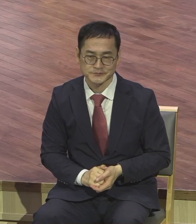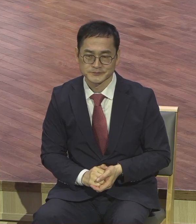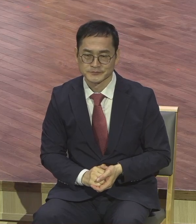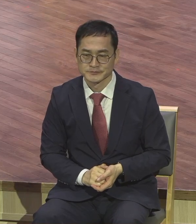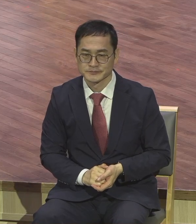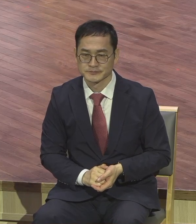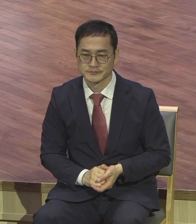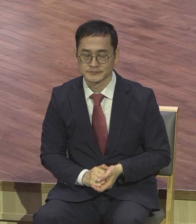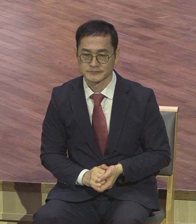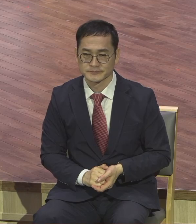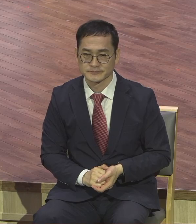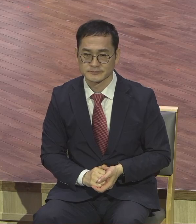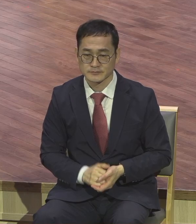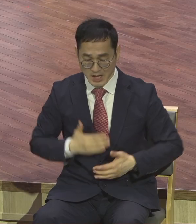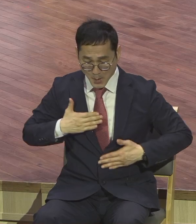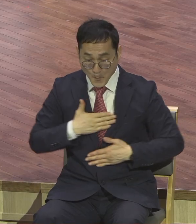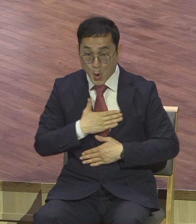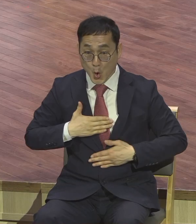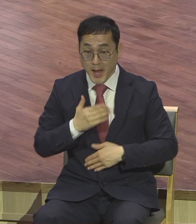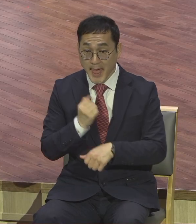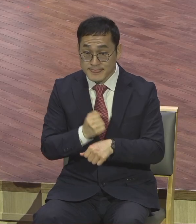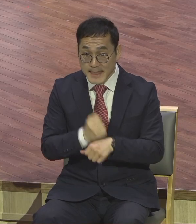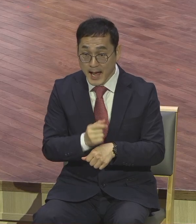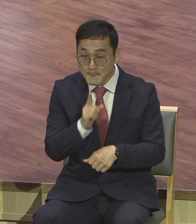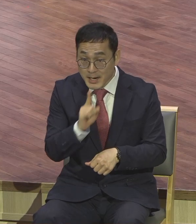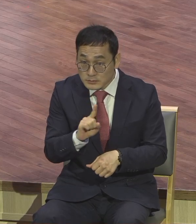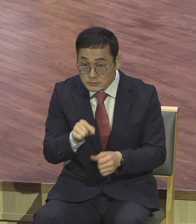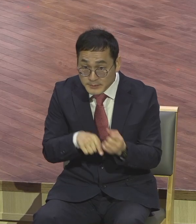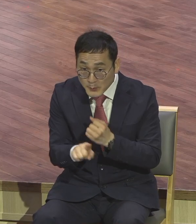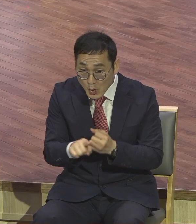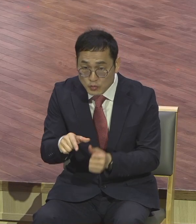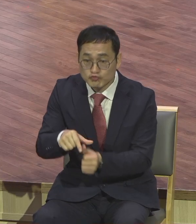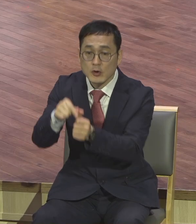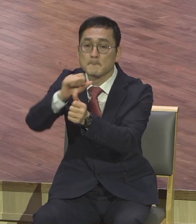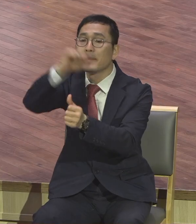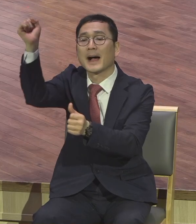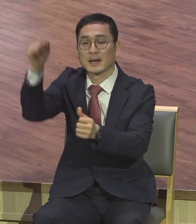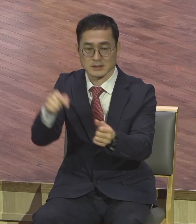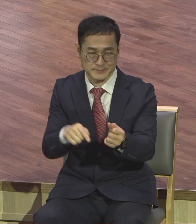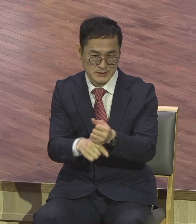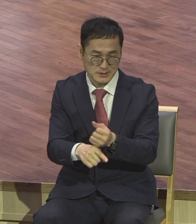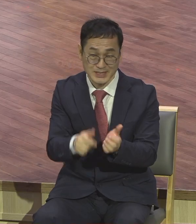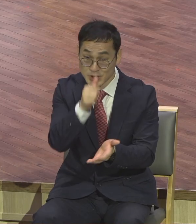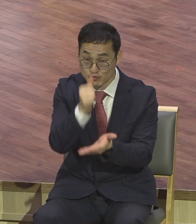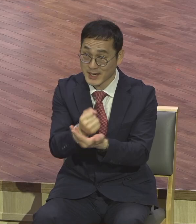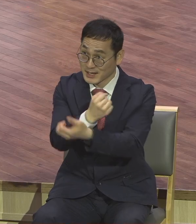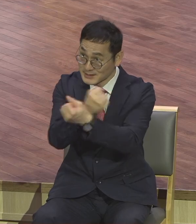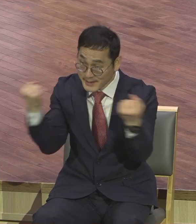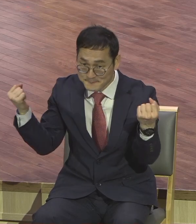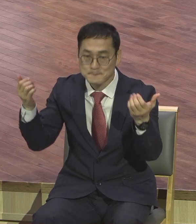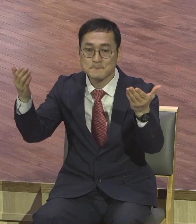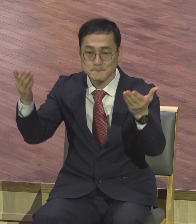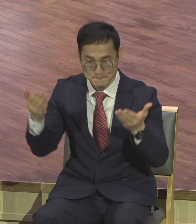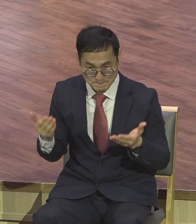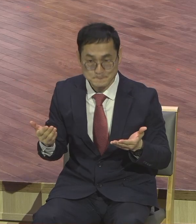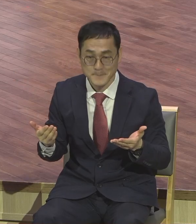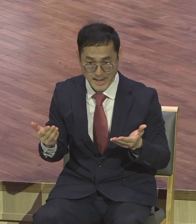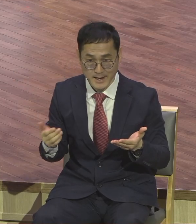자 모욕했다가 무슨 말이에요? 구분받았다는 얘기에요. 죄산받았다는 얘기에요. 끝났다는 얘기에요. 모욕했다